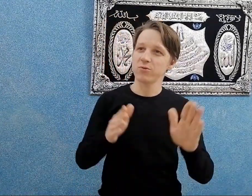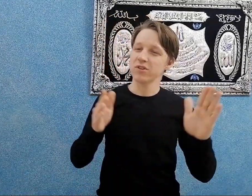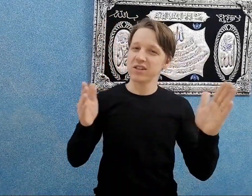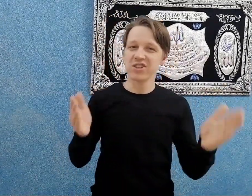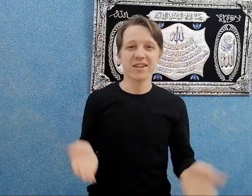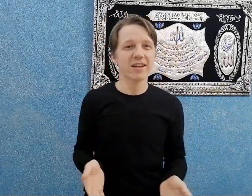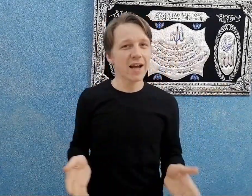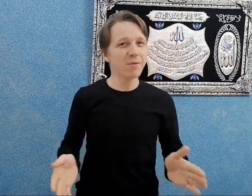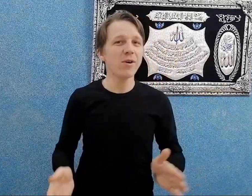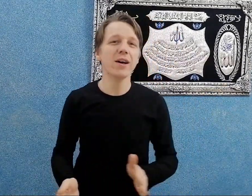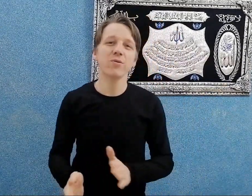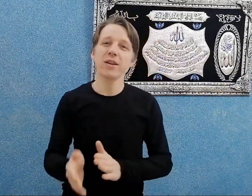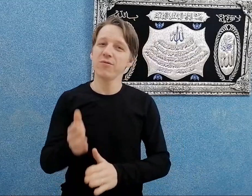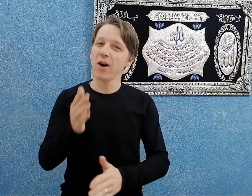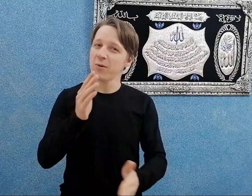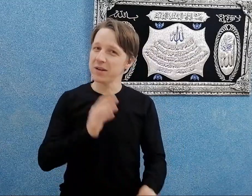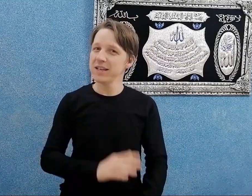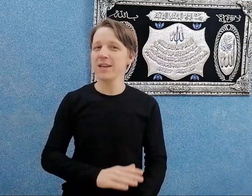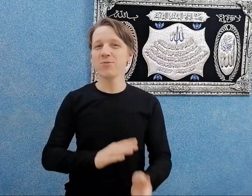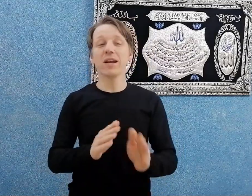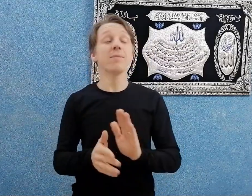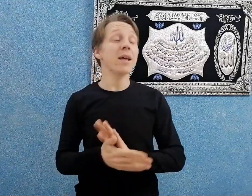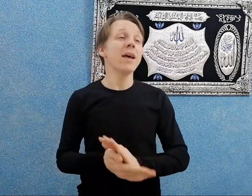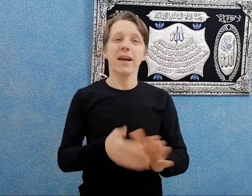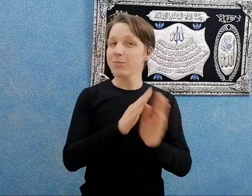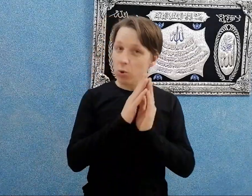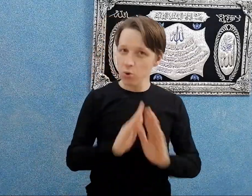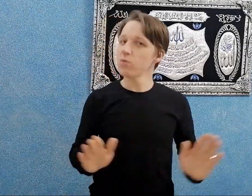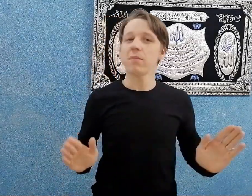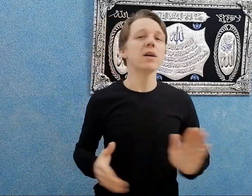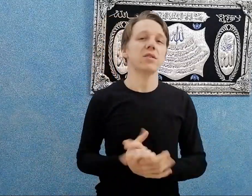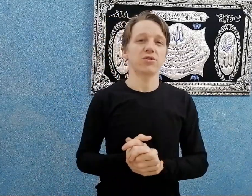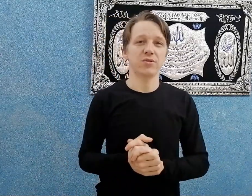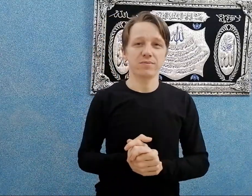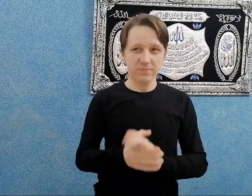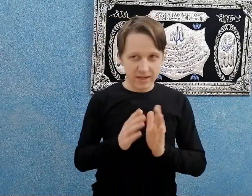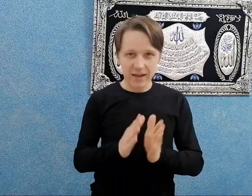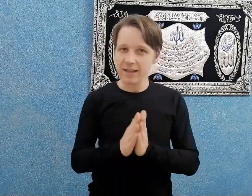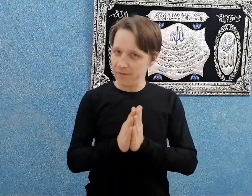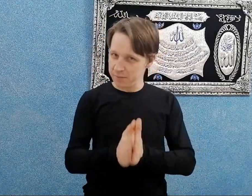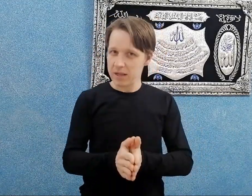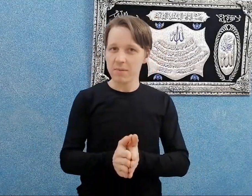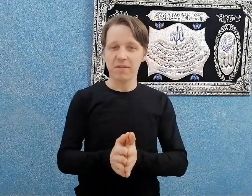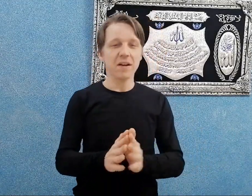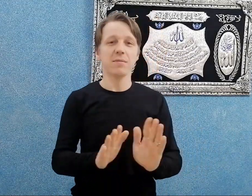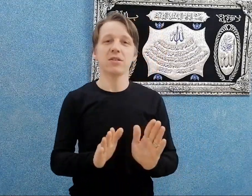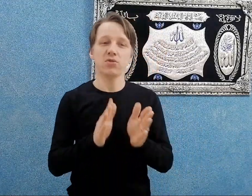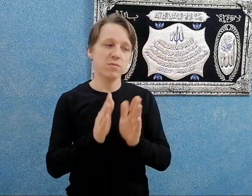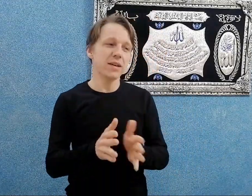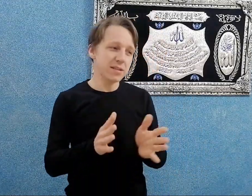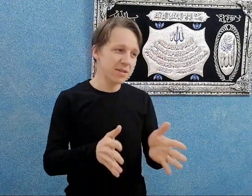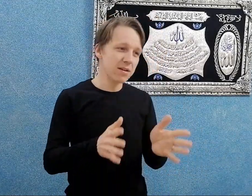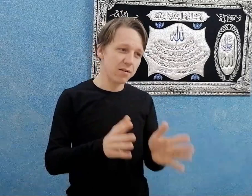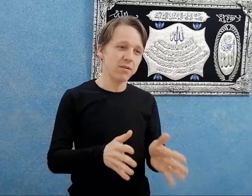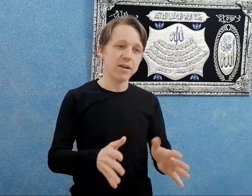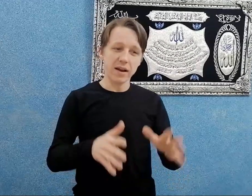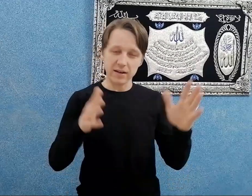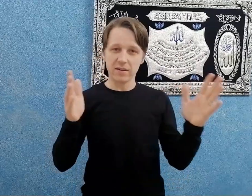فنوس على شكل كعبة وقعدوا يلفوا حواليه وكلام ده كلام ده كله ما حصلش. ده ده بالفعل ما حصلش. هما الناس بس اه وهي كانت